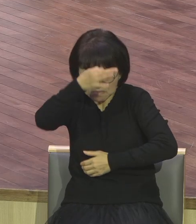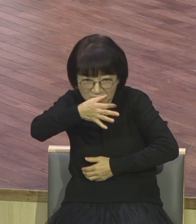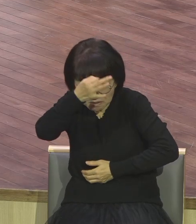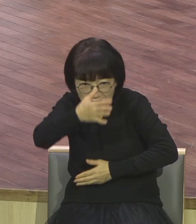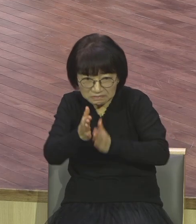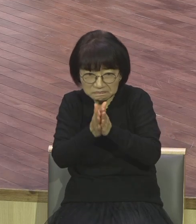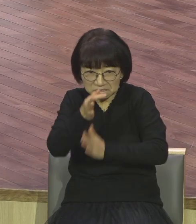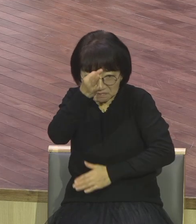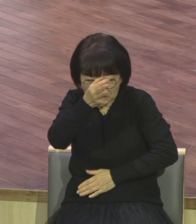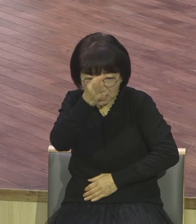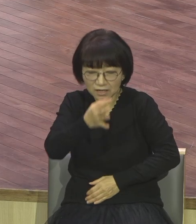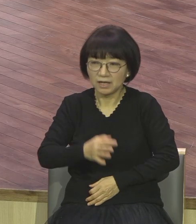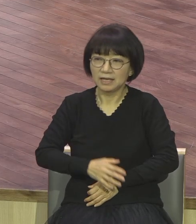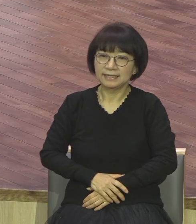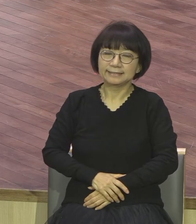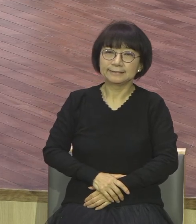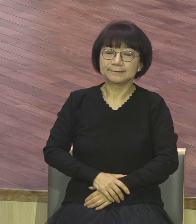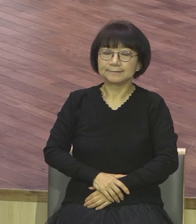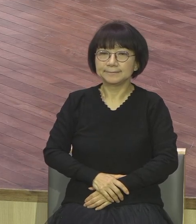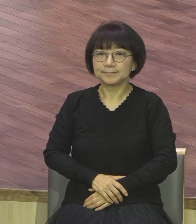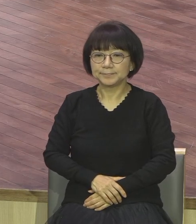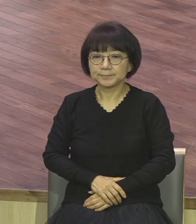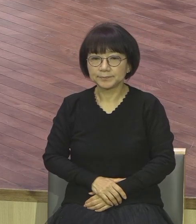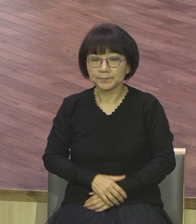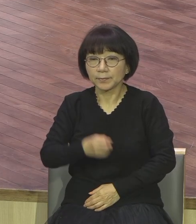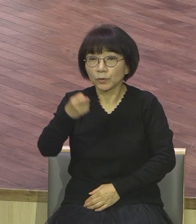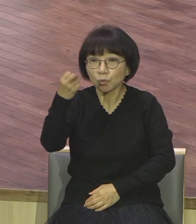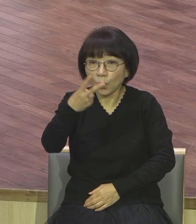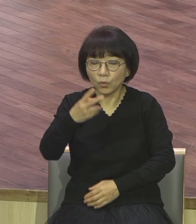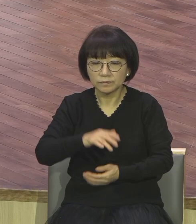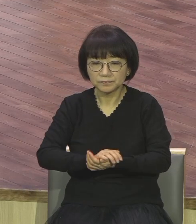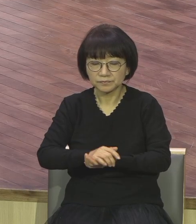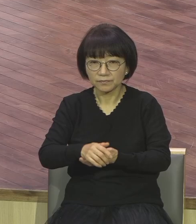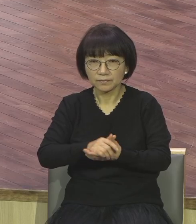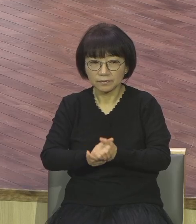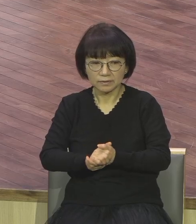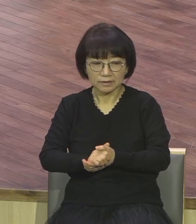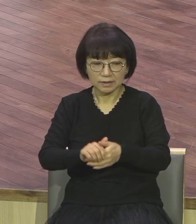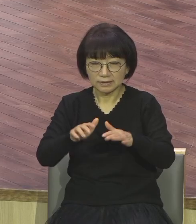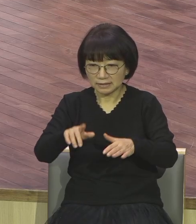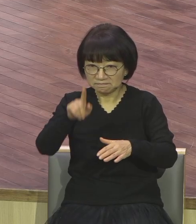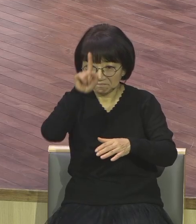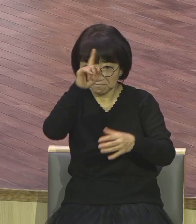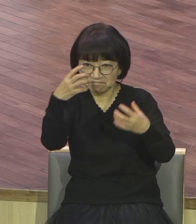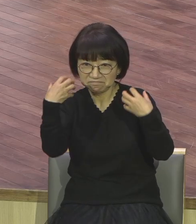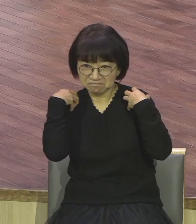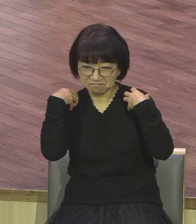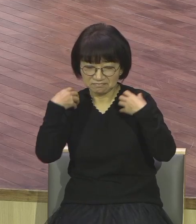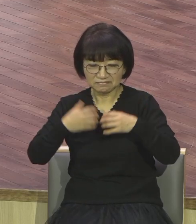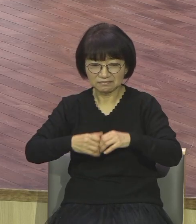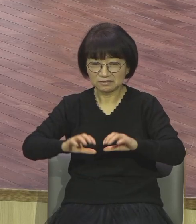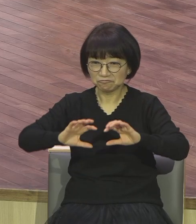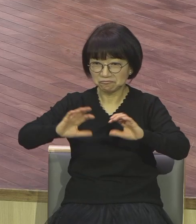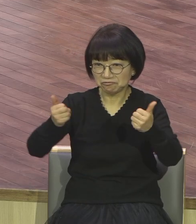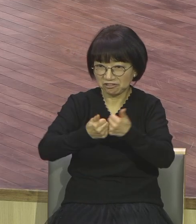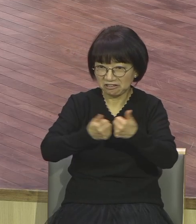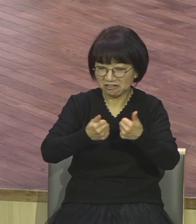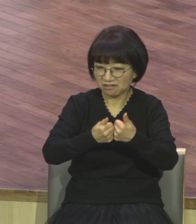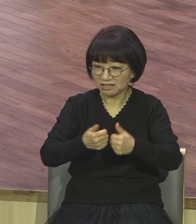또 이번 사건을 통해서 정부 당국이 대책을 내놓고 국회는 그동안에 국회에 잠자고 있던 40여